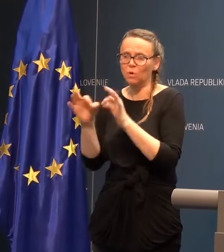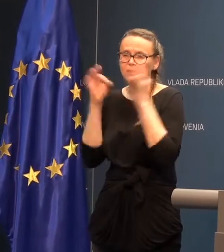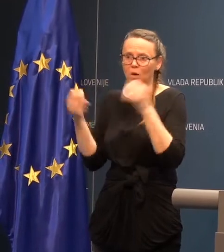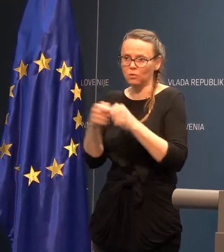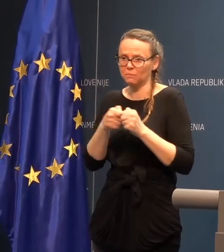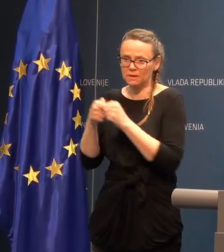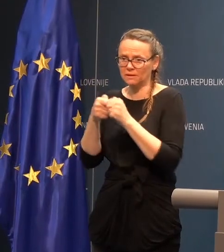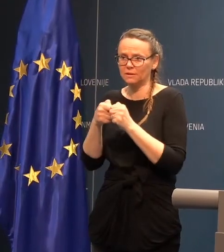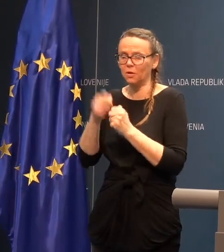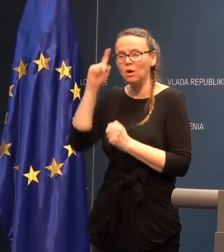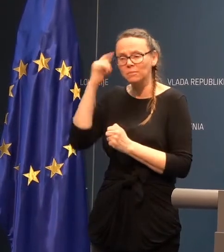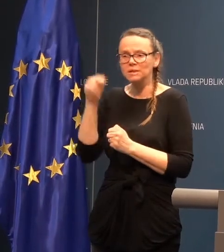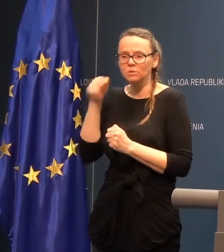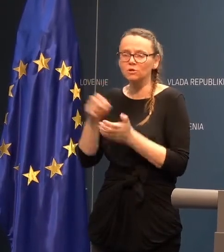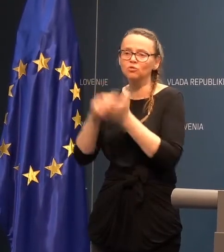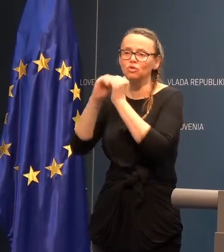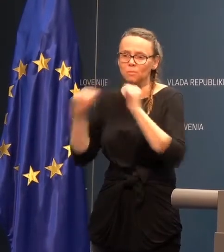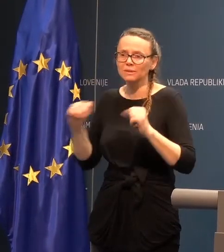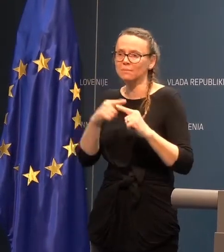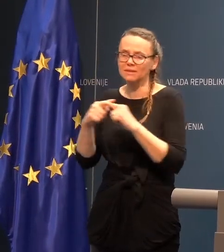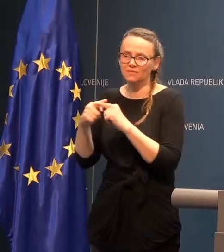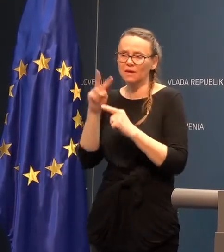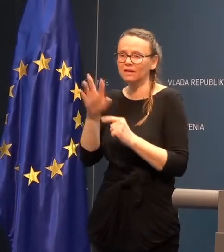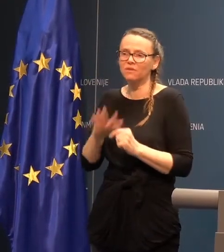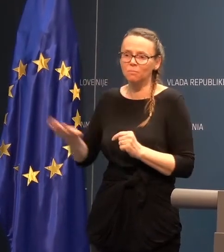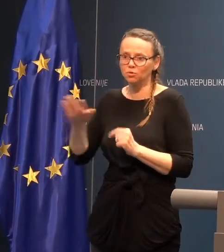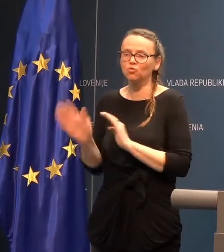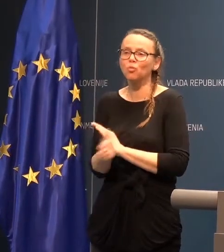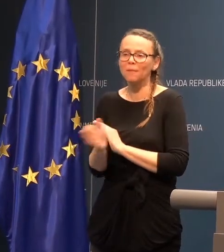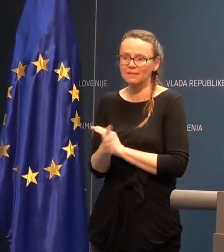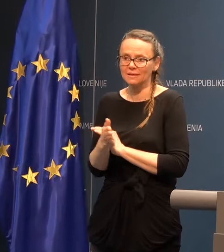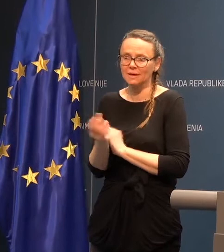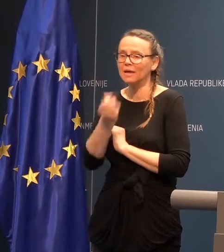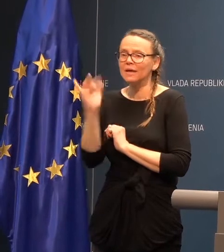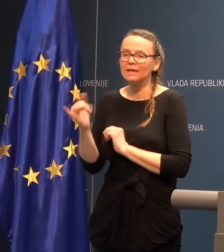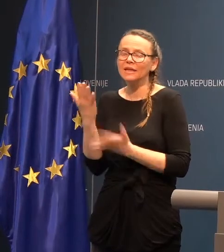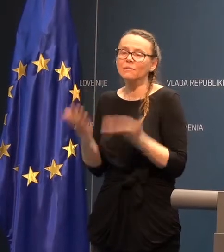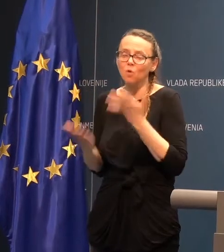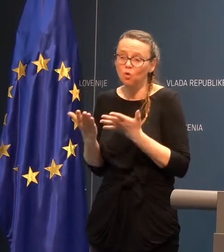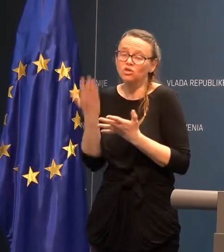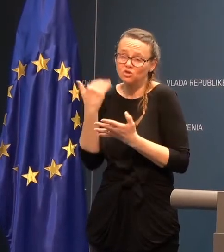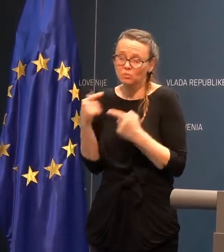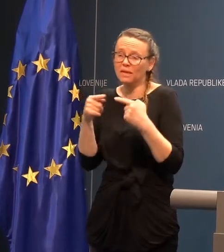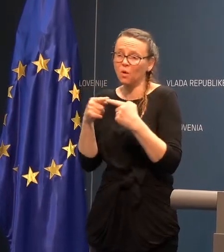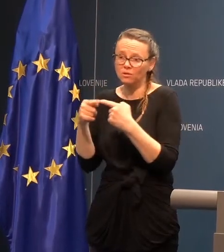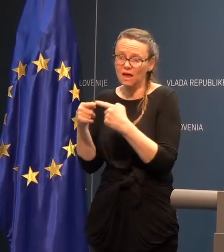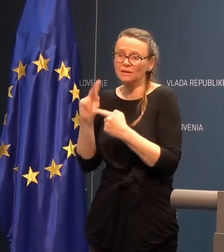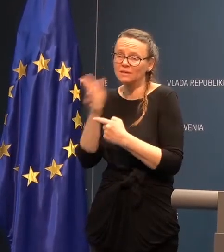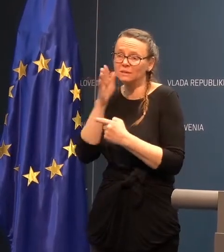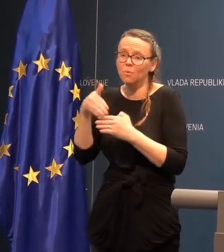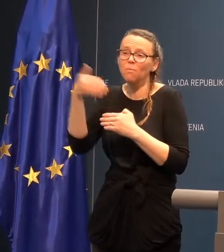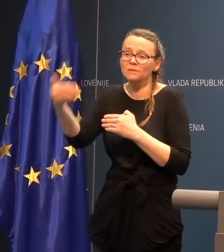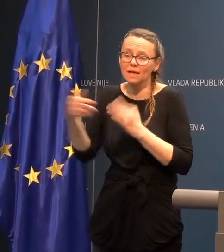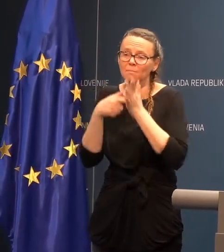seveda smatramo, da je to še posebej tregano v področju medlike, kjer je pač, da so bili kontakti, ki se bodo kasneje lahko